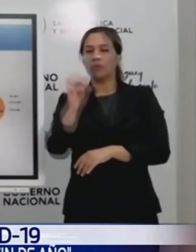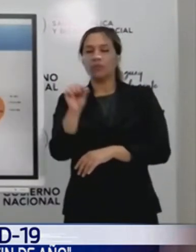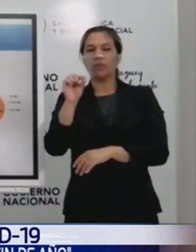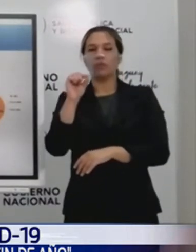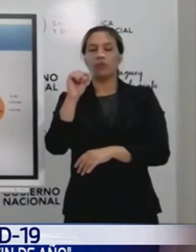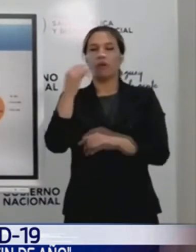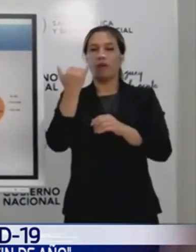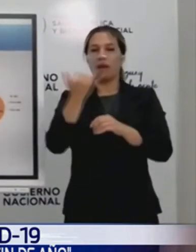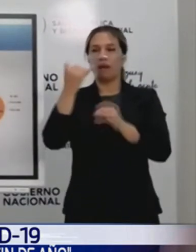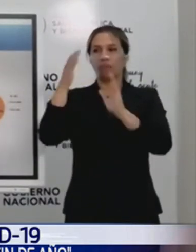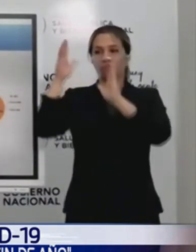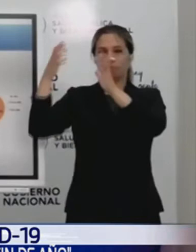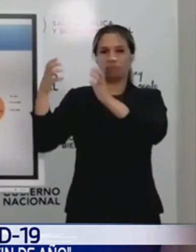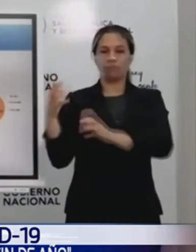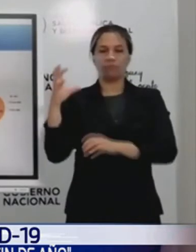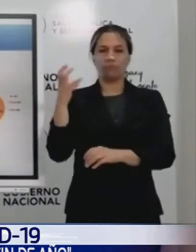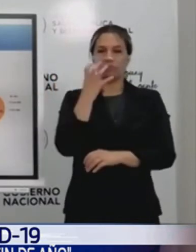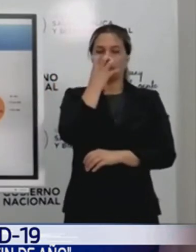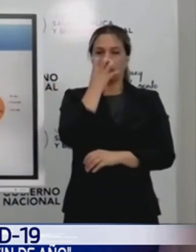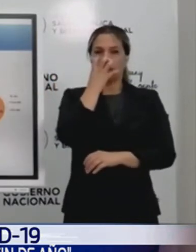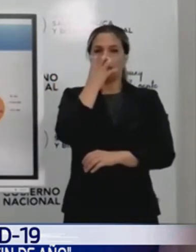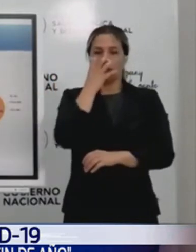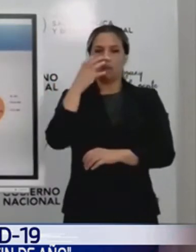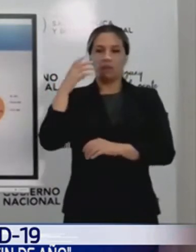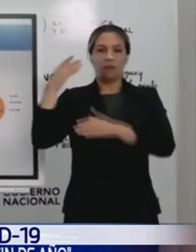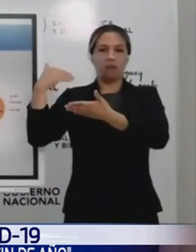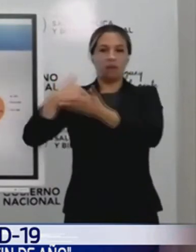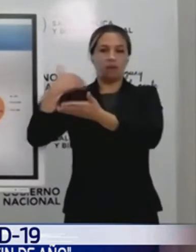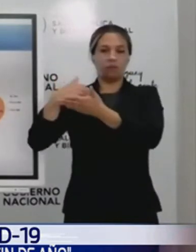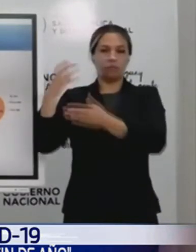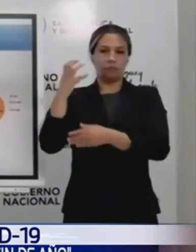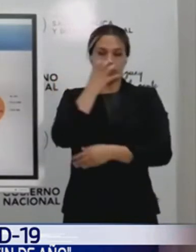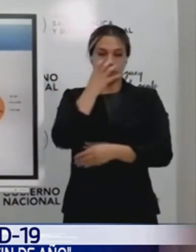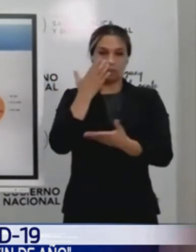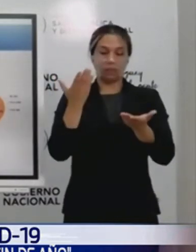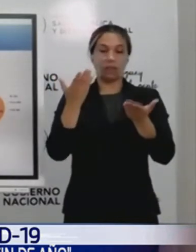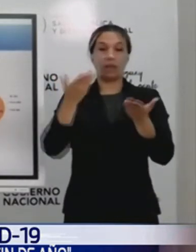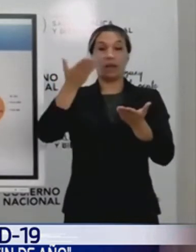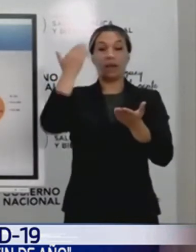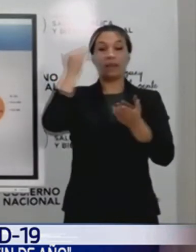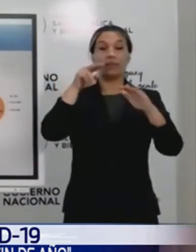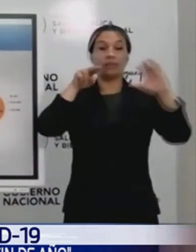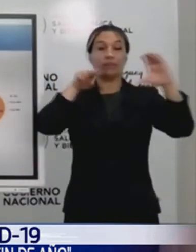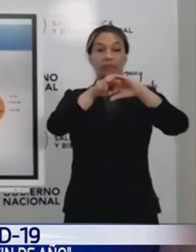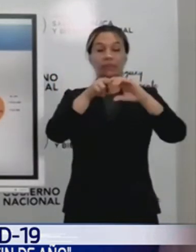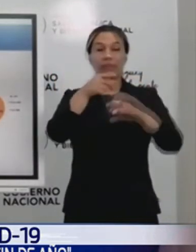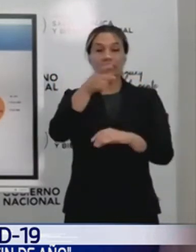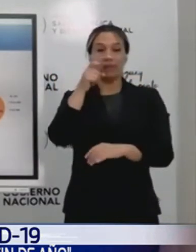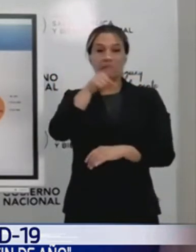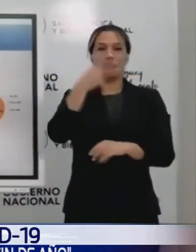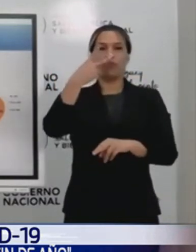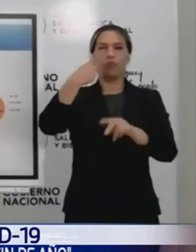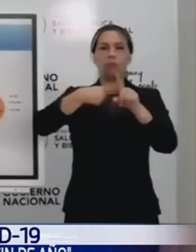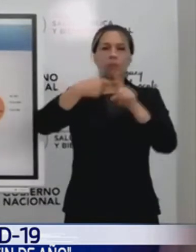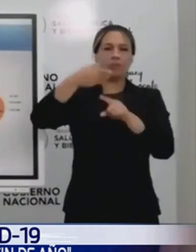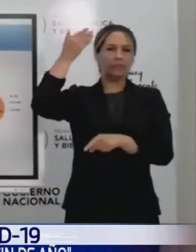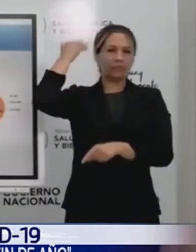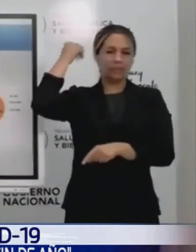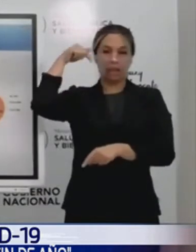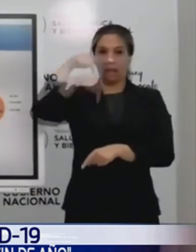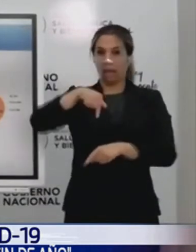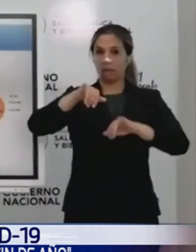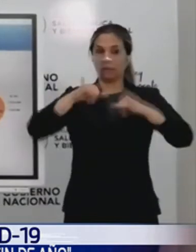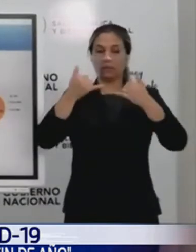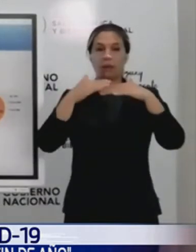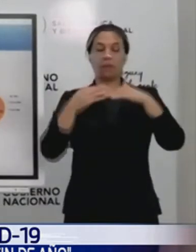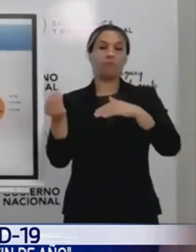Nosotros llegamos a tener un 30% nada más de lo que estaban en terapia intensiva, estaban con ventilación mecánica hace dos meses. Hoy, dos tercios